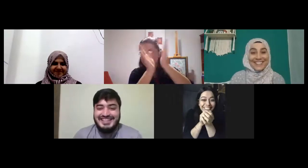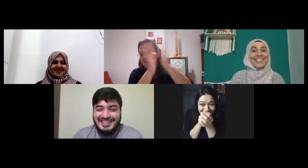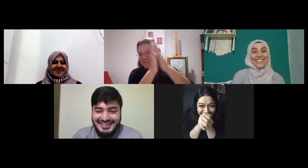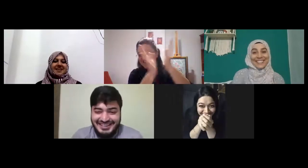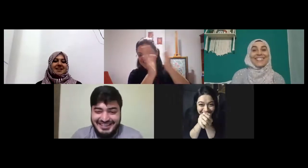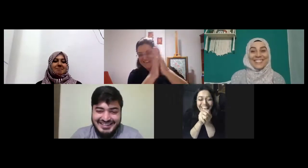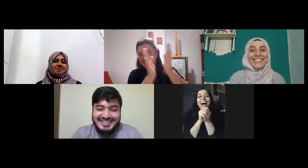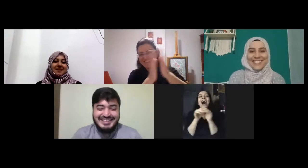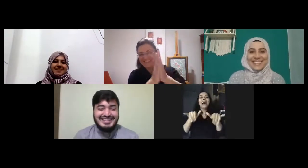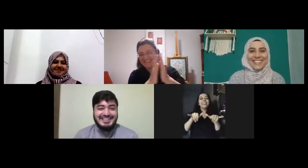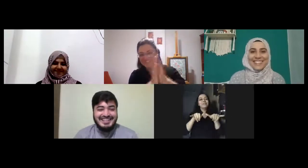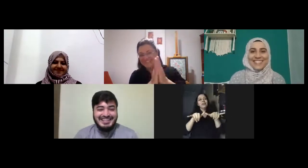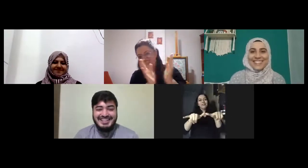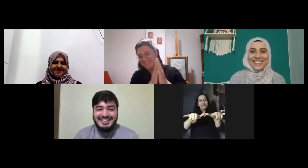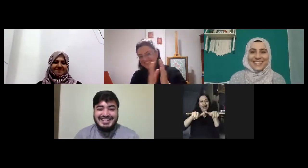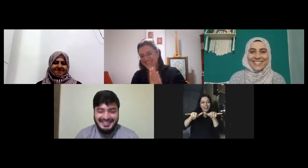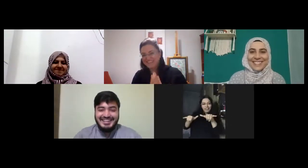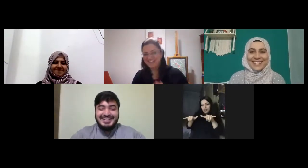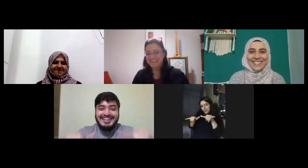Zeynep Zeynep Zeynep Zeynep Aynı bu Aynı şu